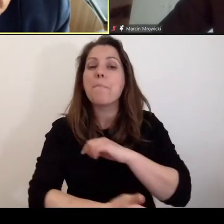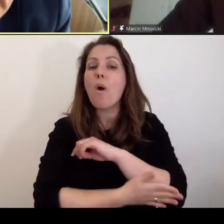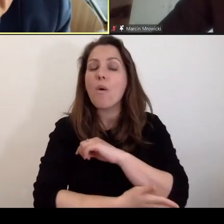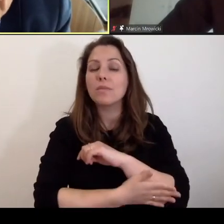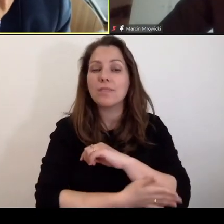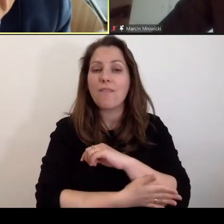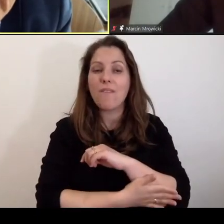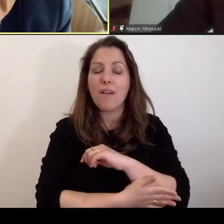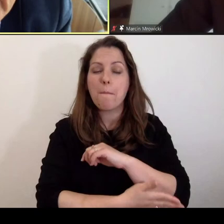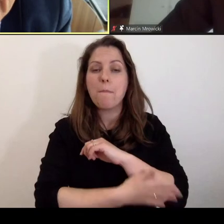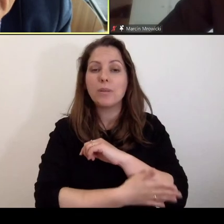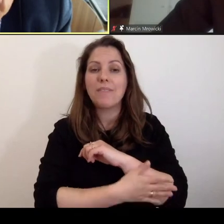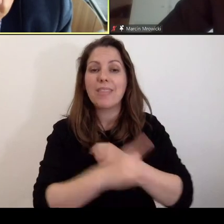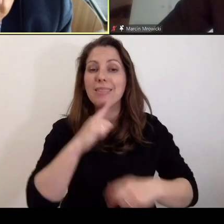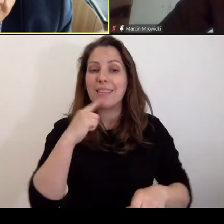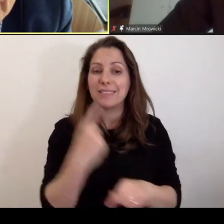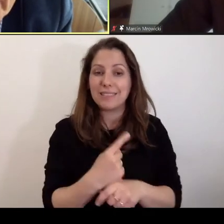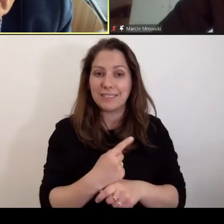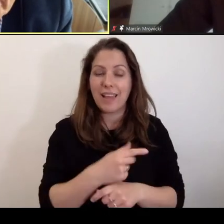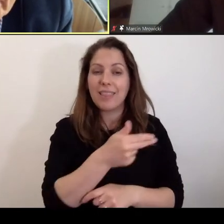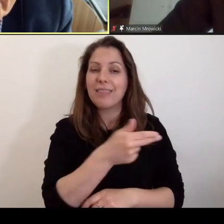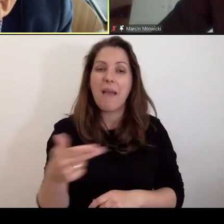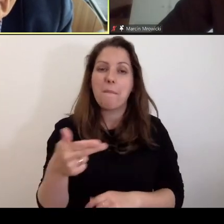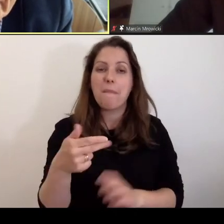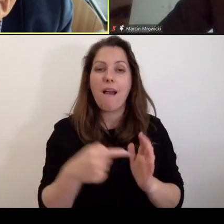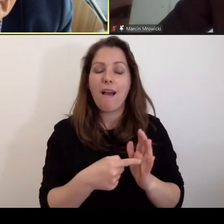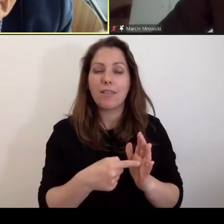decyzje dotyczące